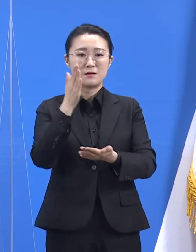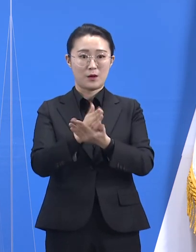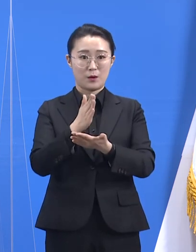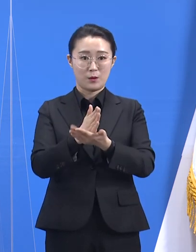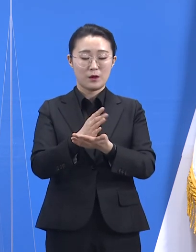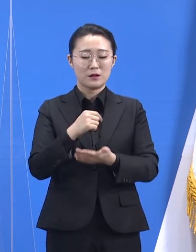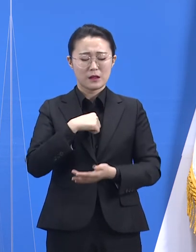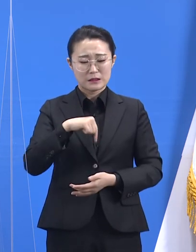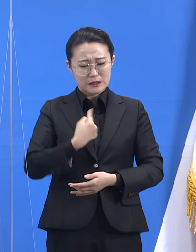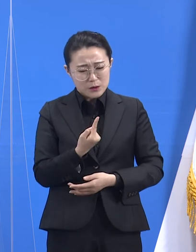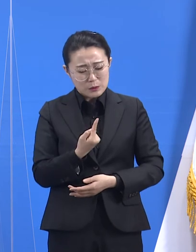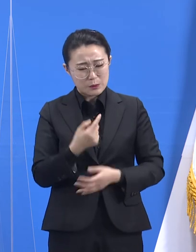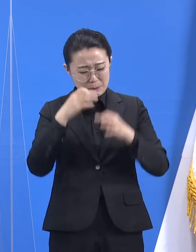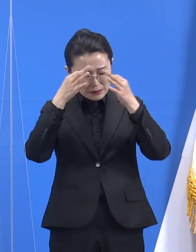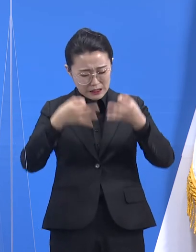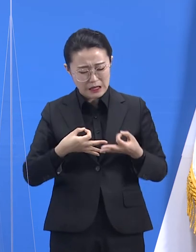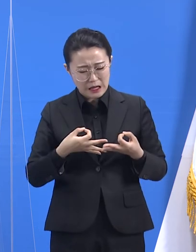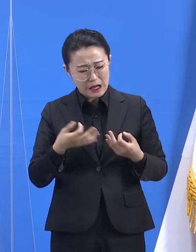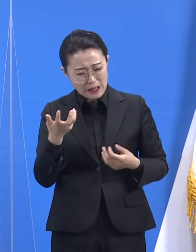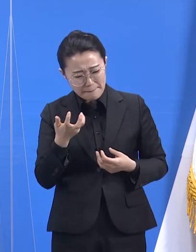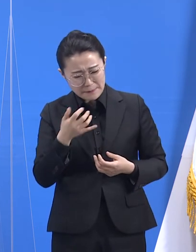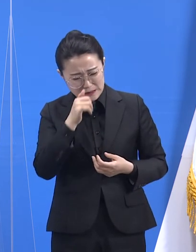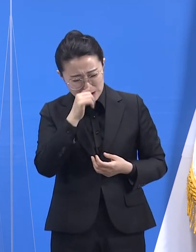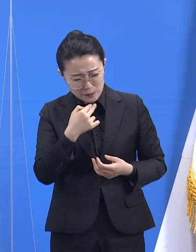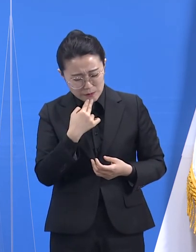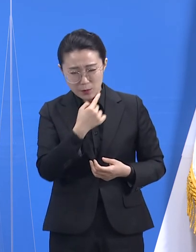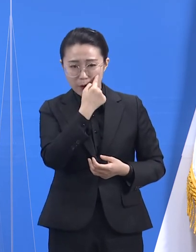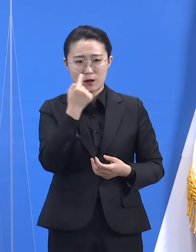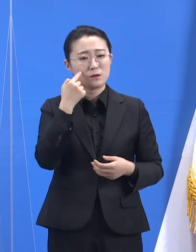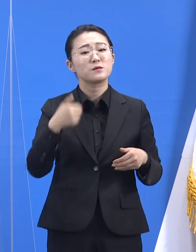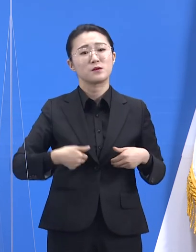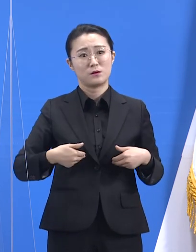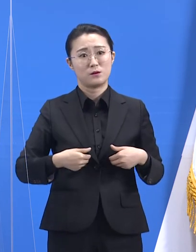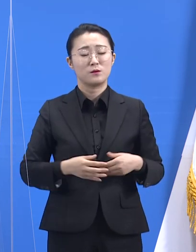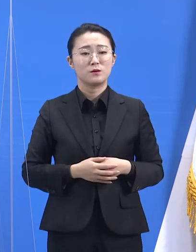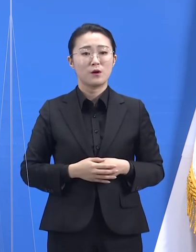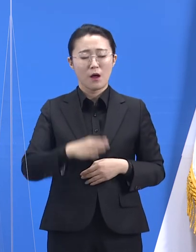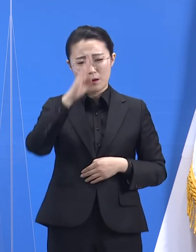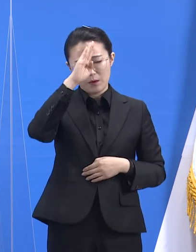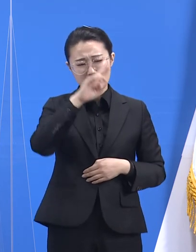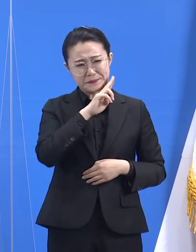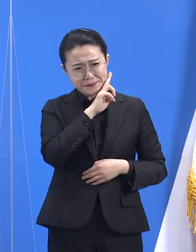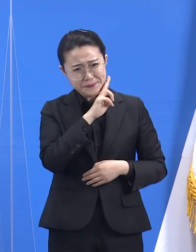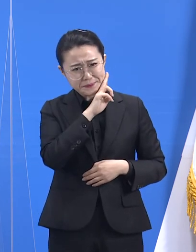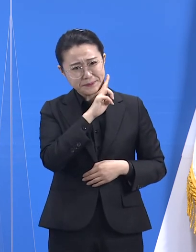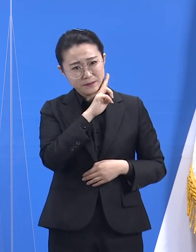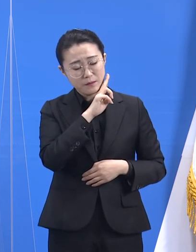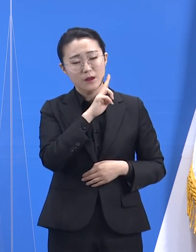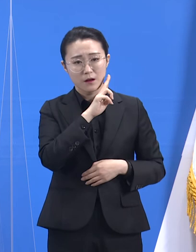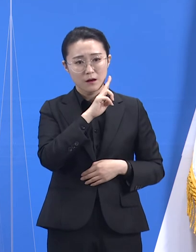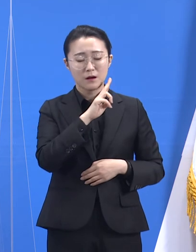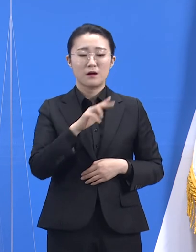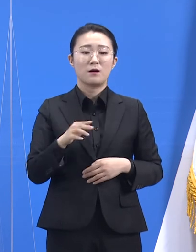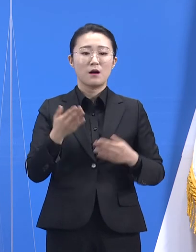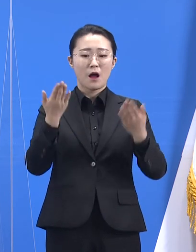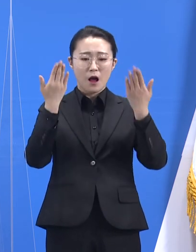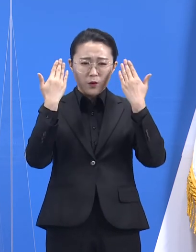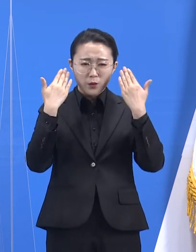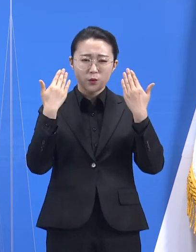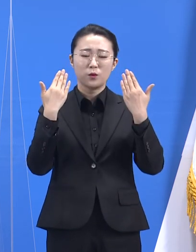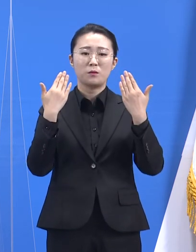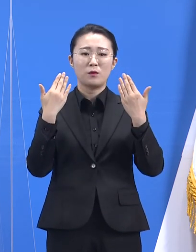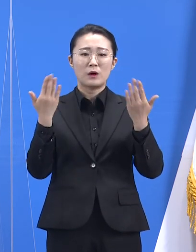스스로 체크하는 것이 훨씬 중요합니다. 의심 증상을 느낀다면 등교, 출근, 외출을